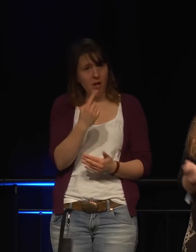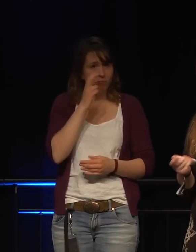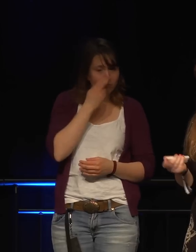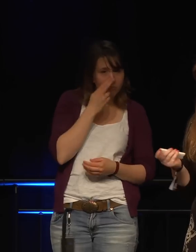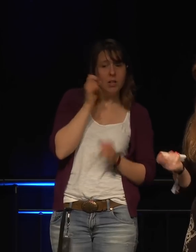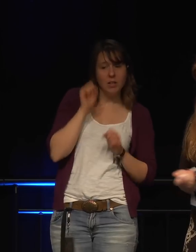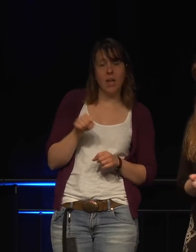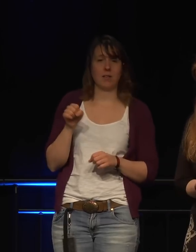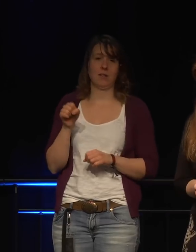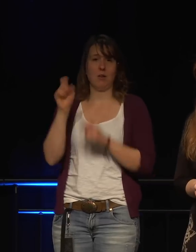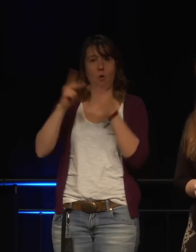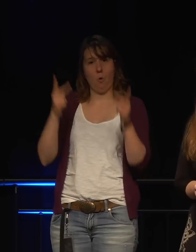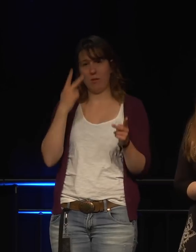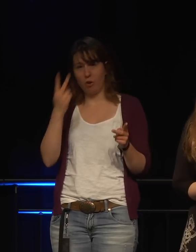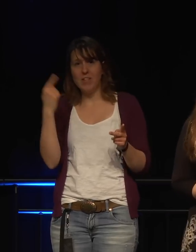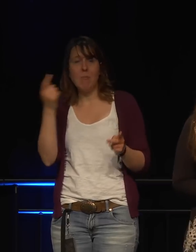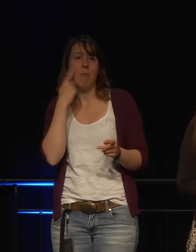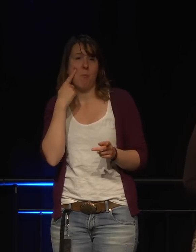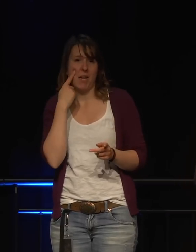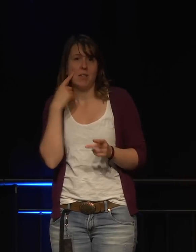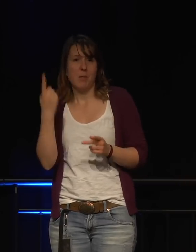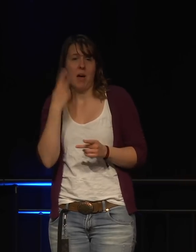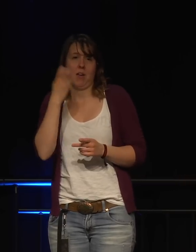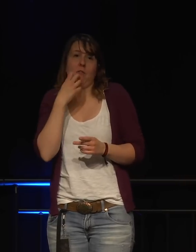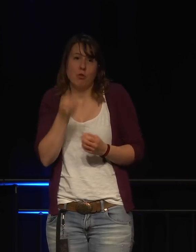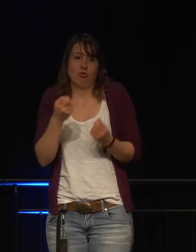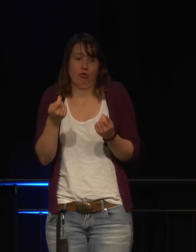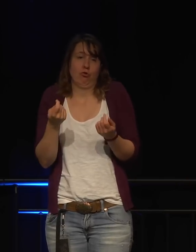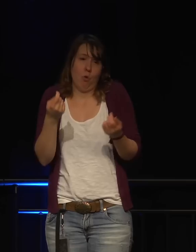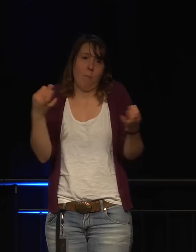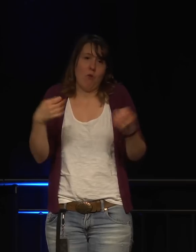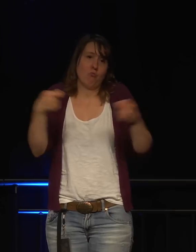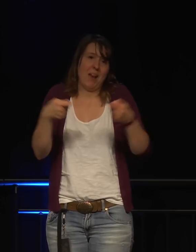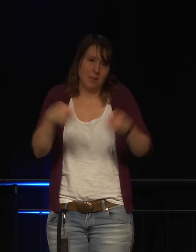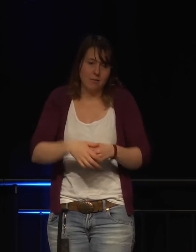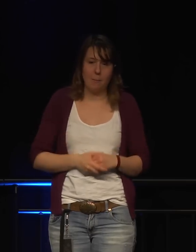mal nachschauen auf noyb.org Was kann man noch machen?